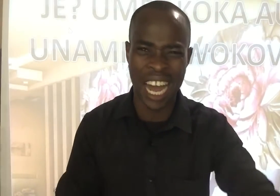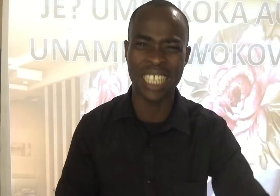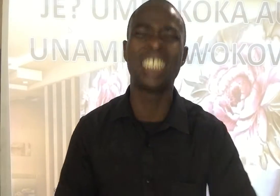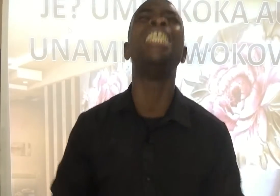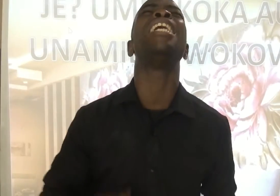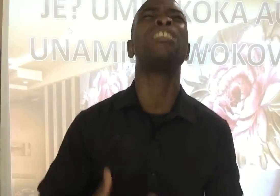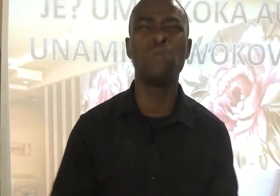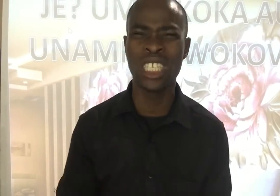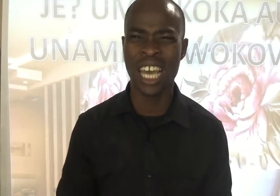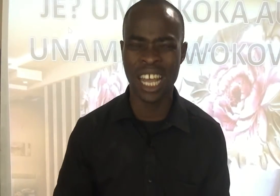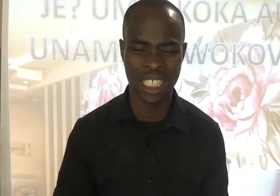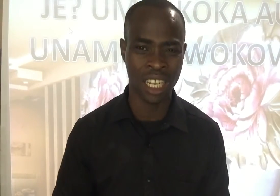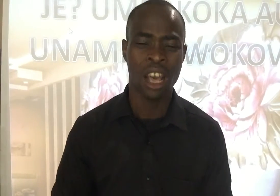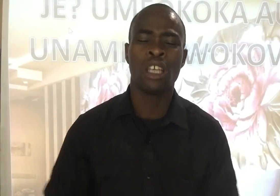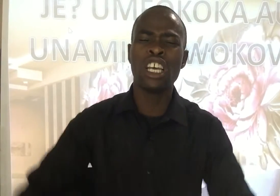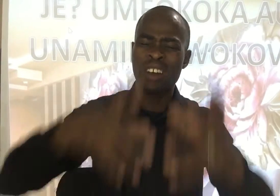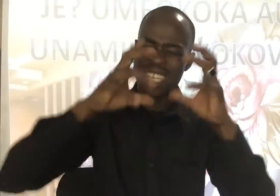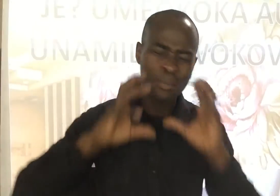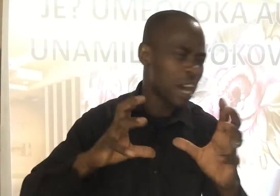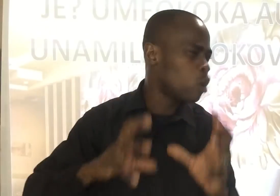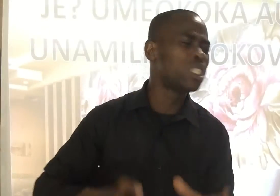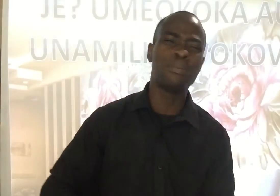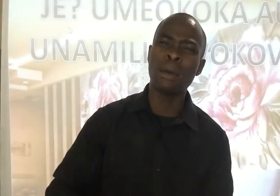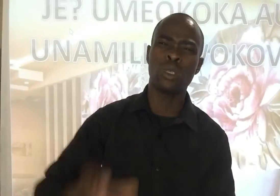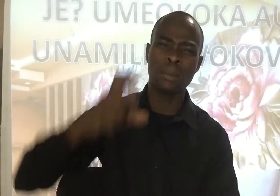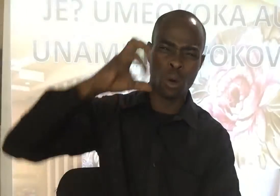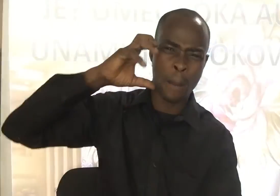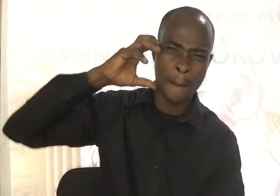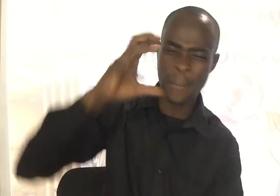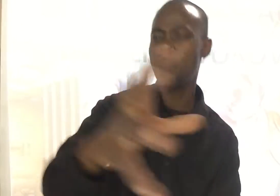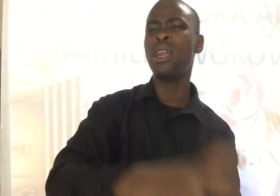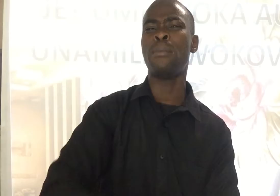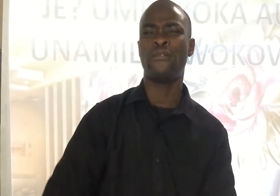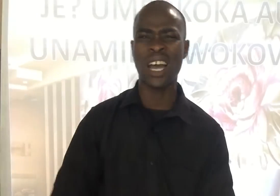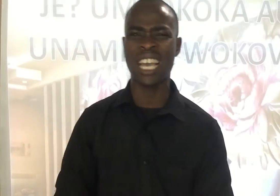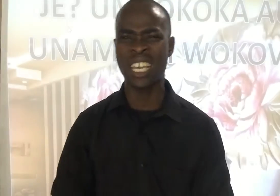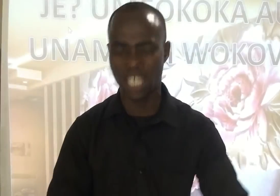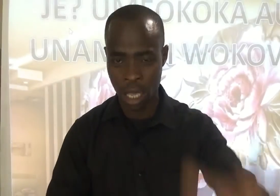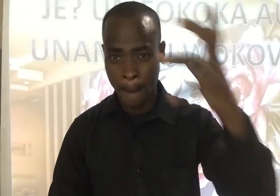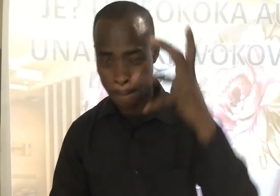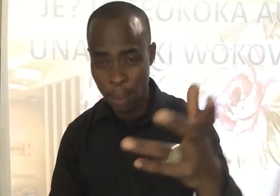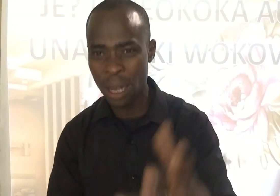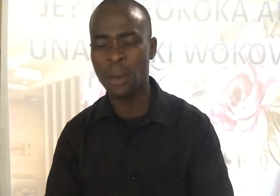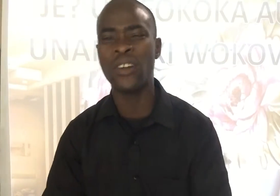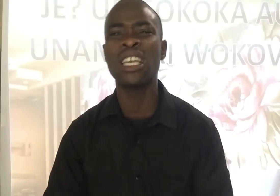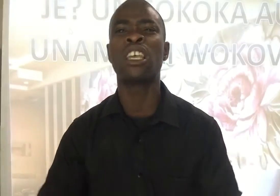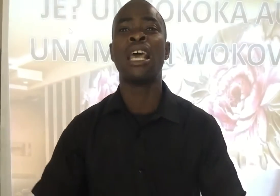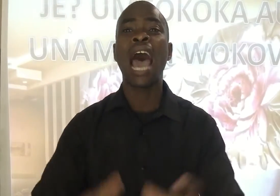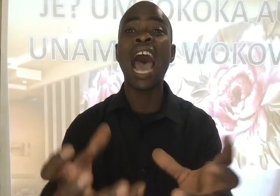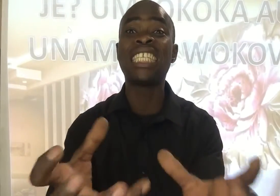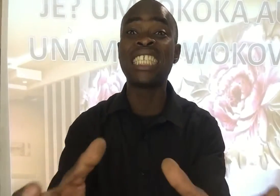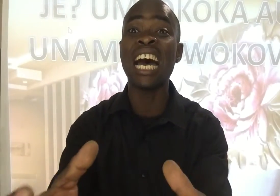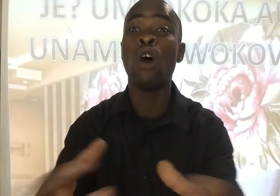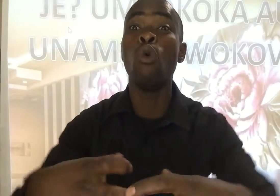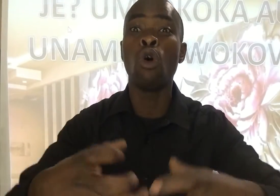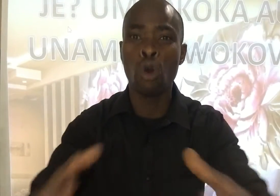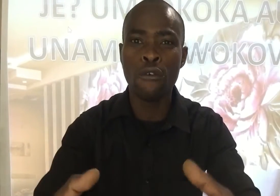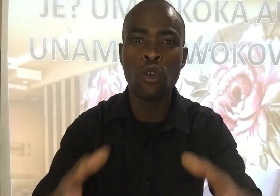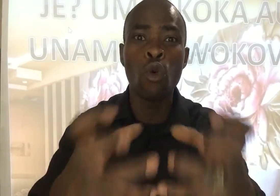nani Si lazimu ujiereshe Ziko uzimami useme kwamba Mimi ni mefanya hiki Mimi ni mefanya ki Acha uokofu